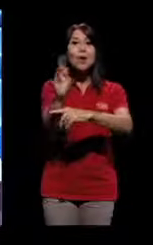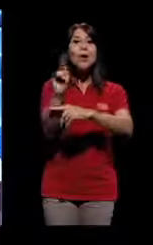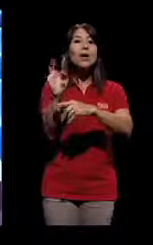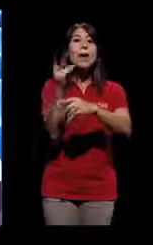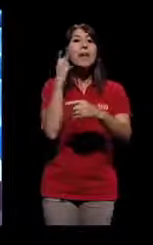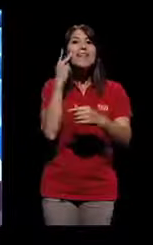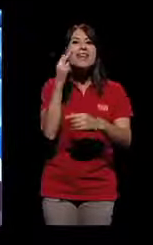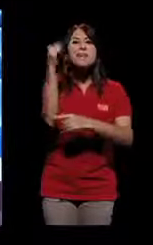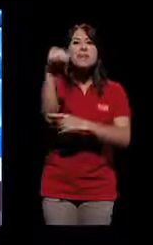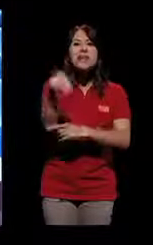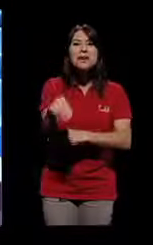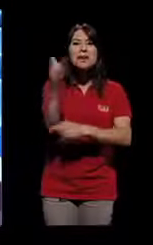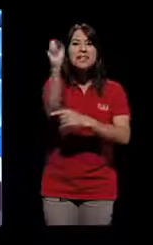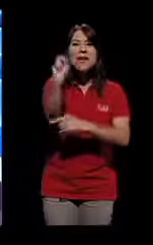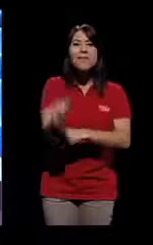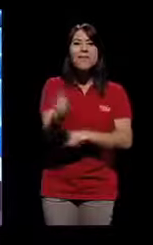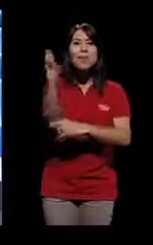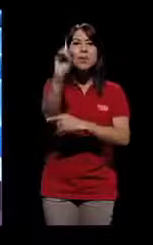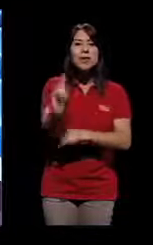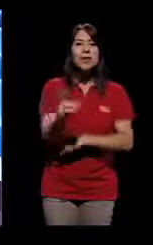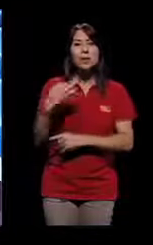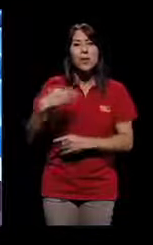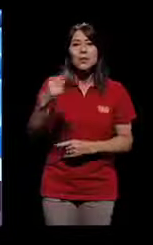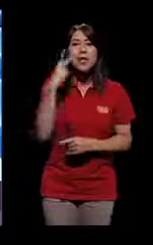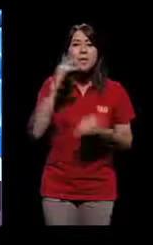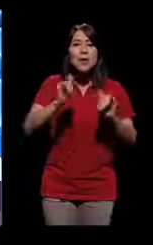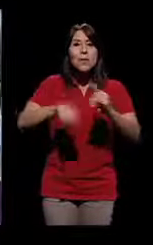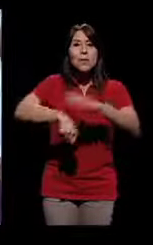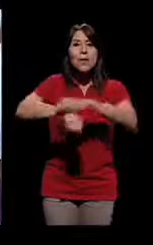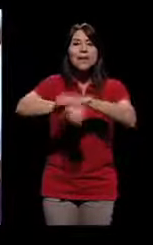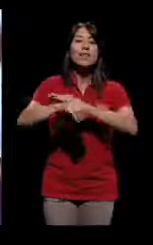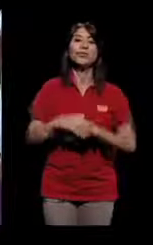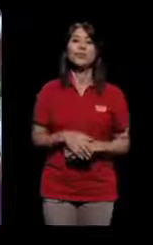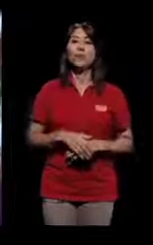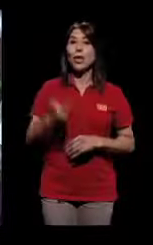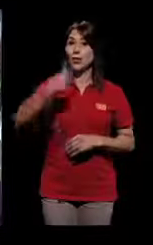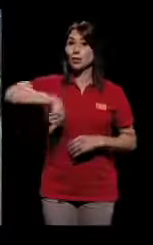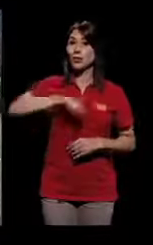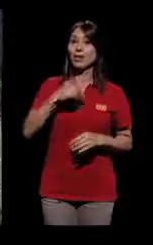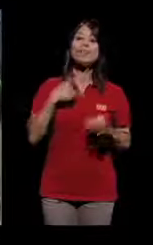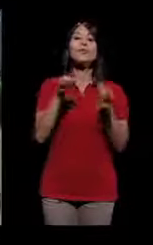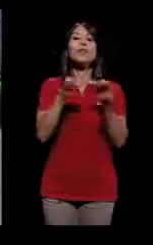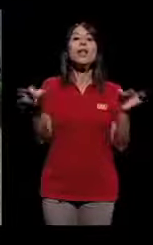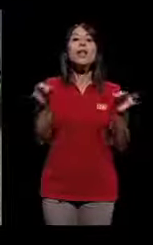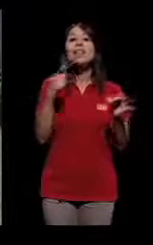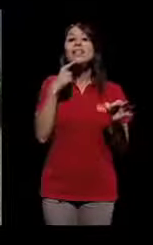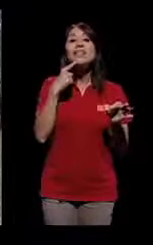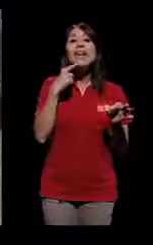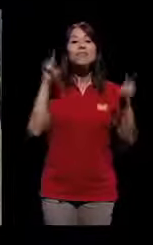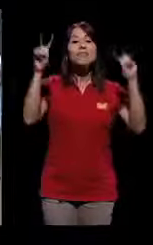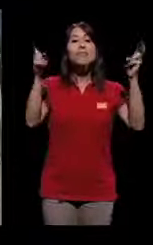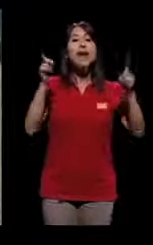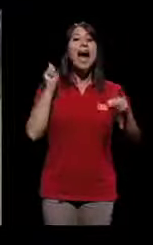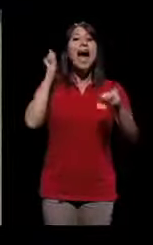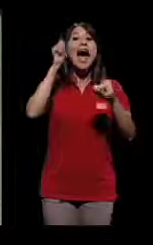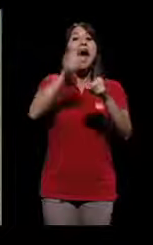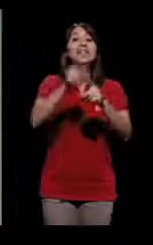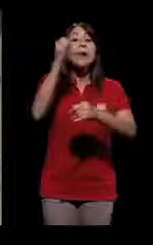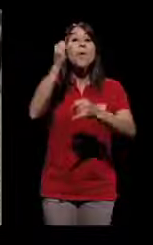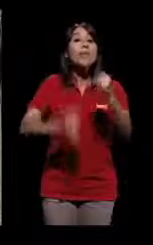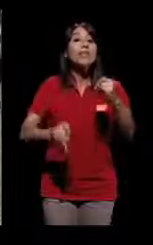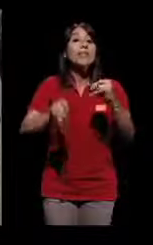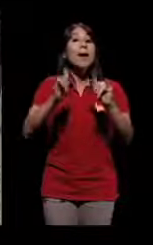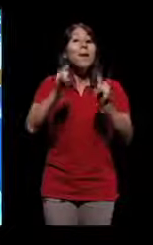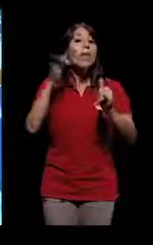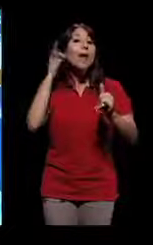entre todos los partidos, tengo un televisor en la cocina para ver todos los partidos de miércoles, sábado, domingo, y todos los días.